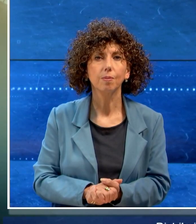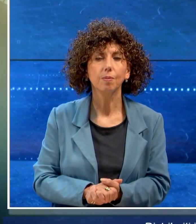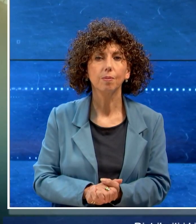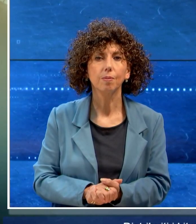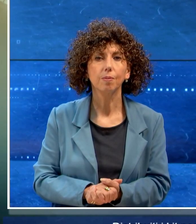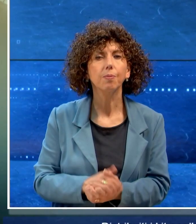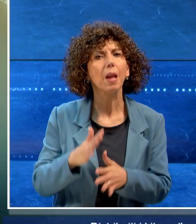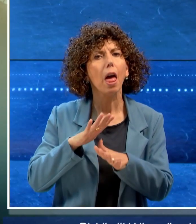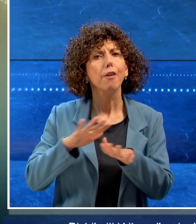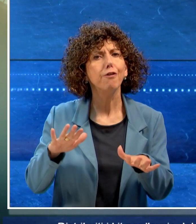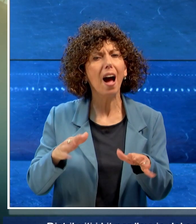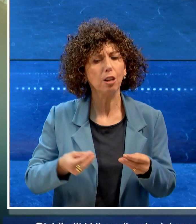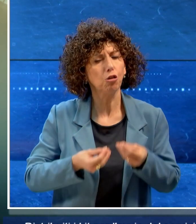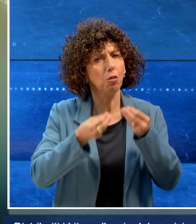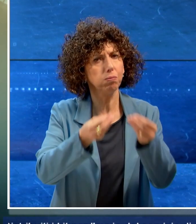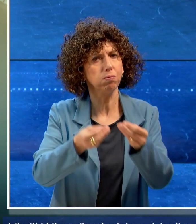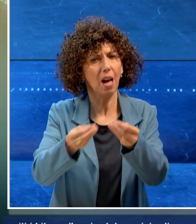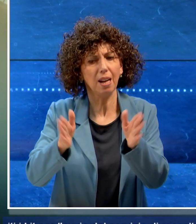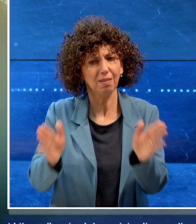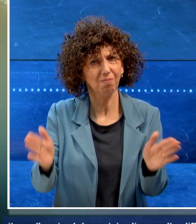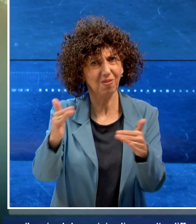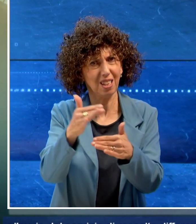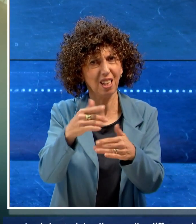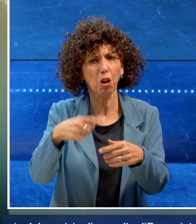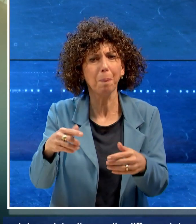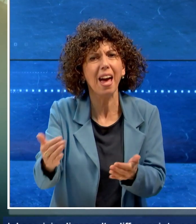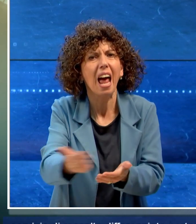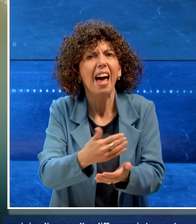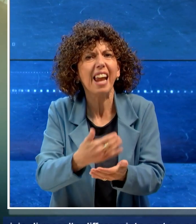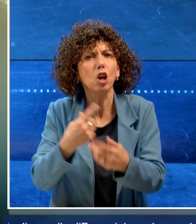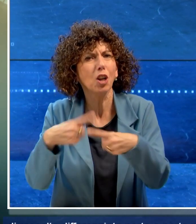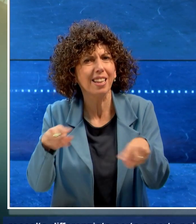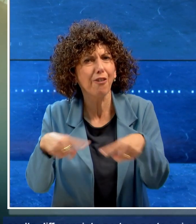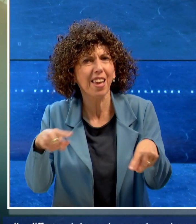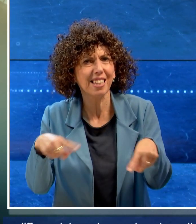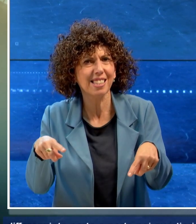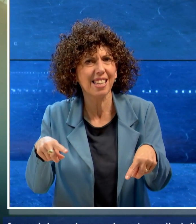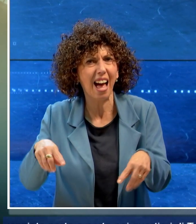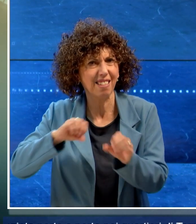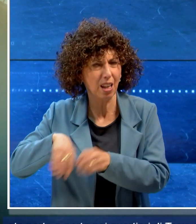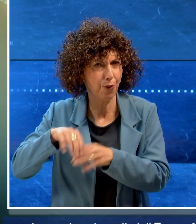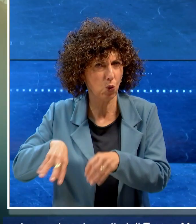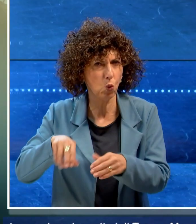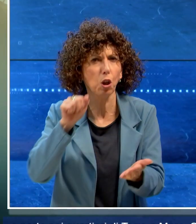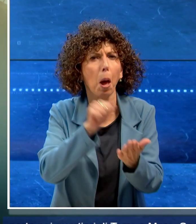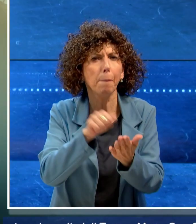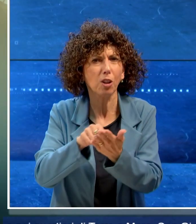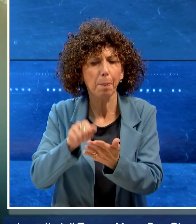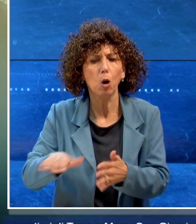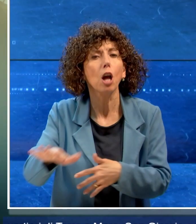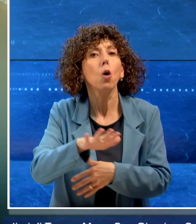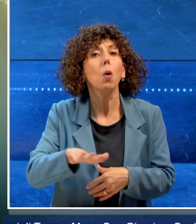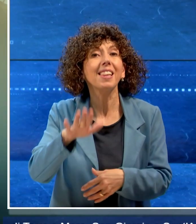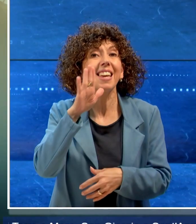Distribuiti i kit per l'avvio del servizio di raccolta differenziata porta a porta nei quartieri Torriamare, San